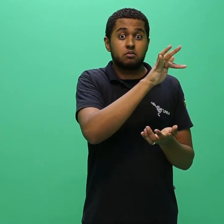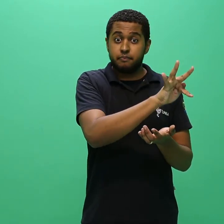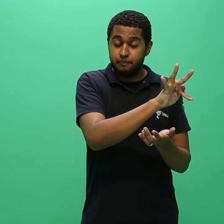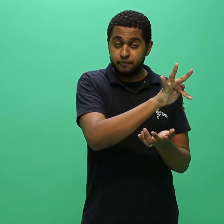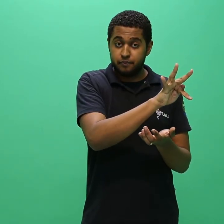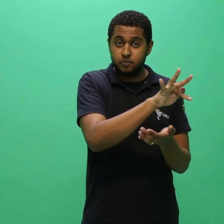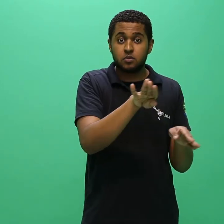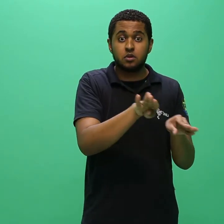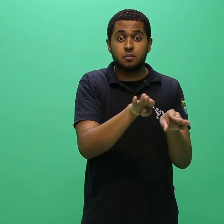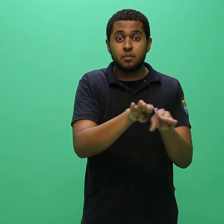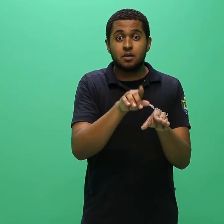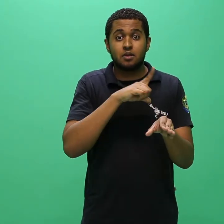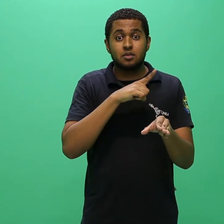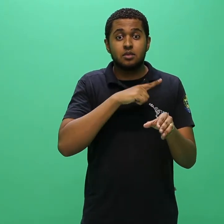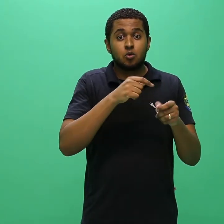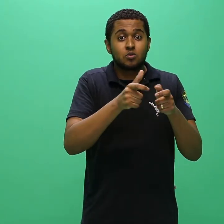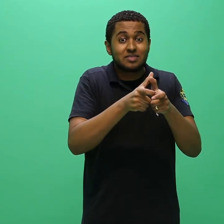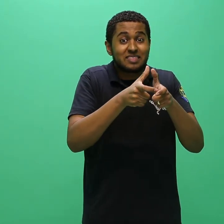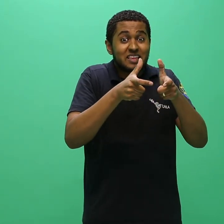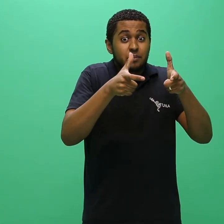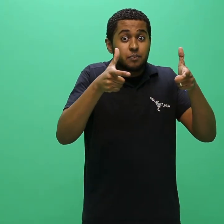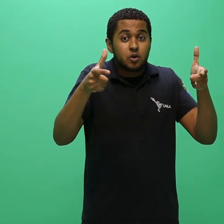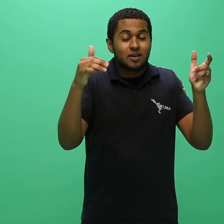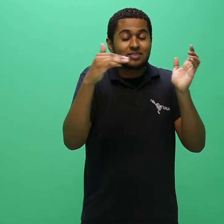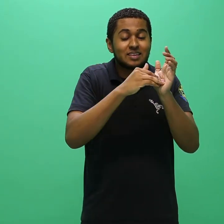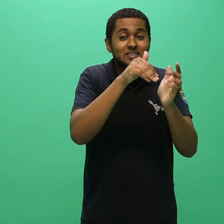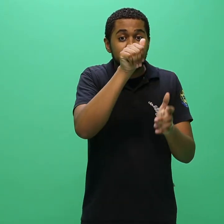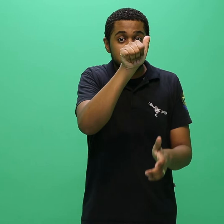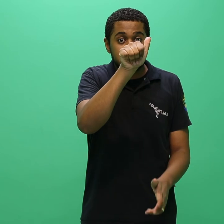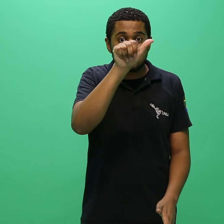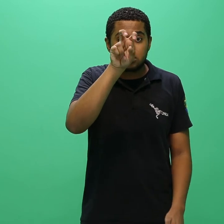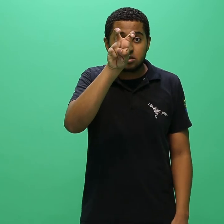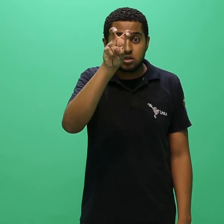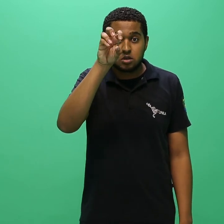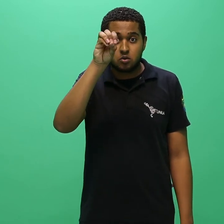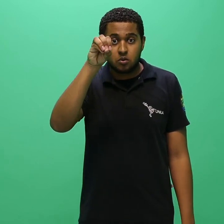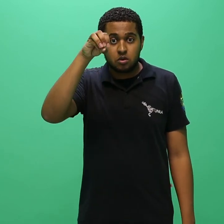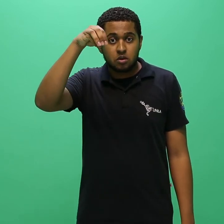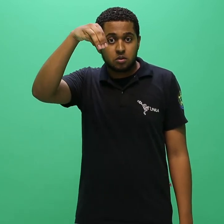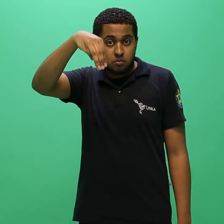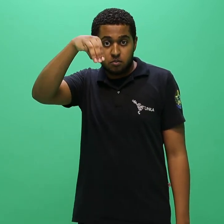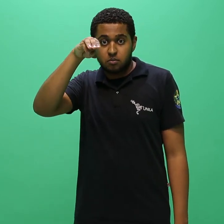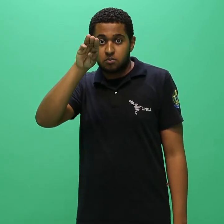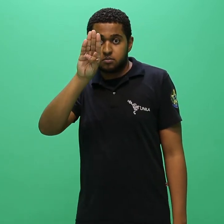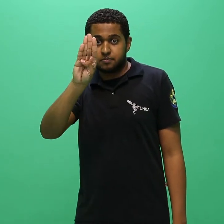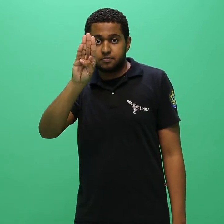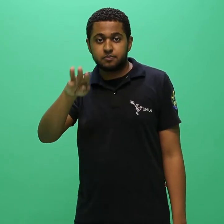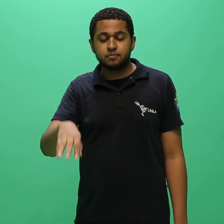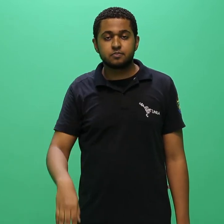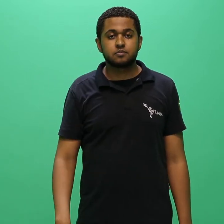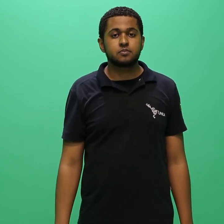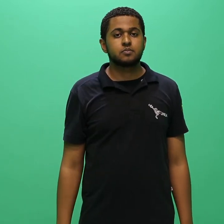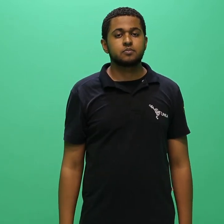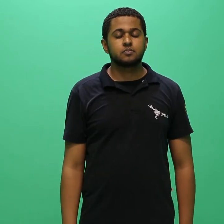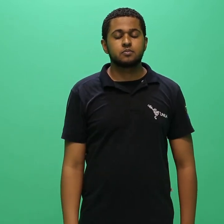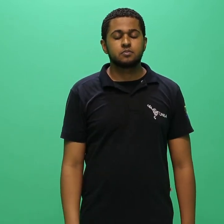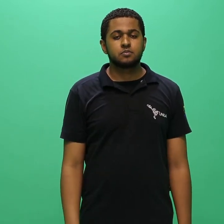ZIP, desde que os documentos compactados estejam em formatos PDF e que possuam